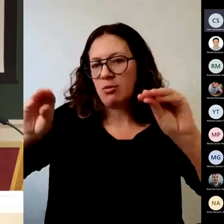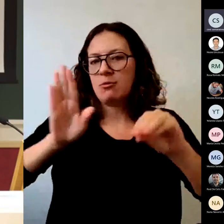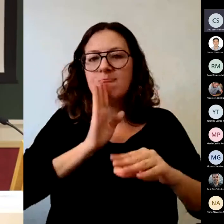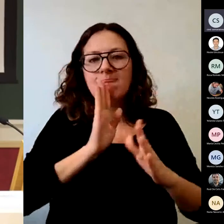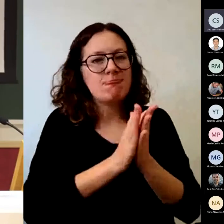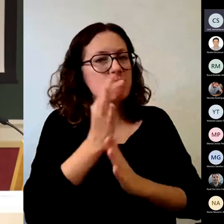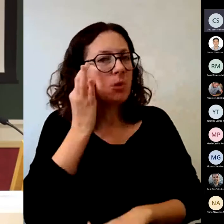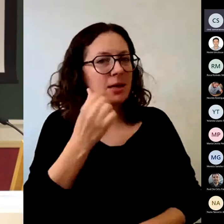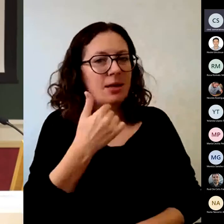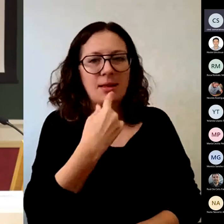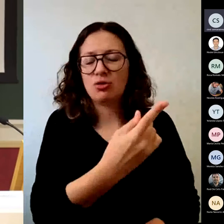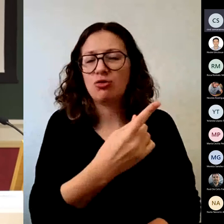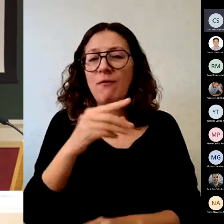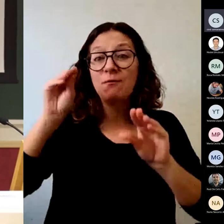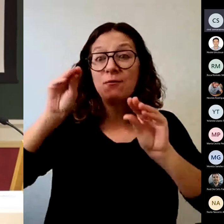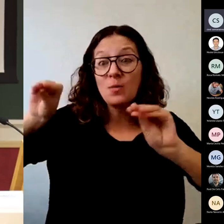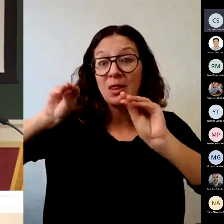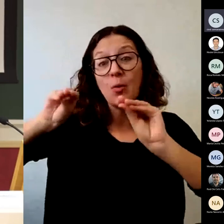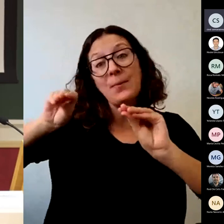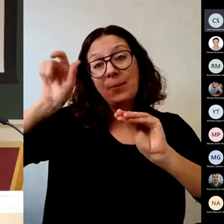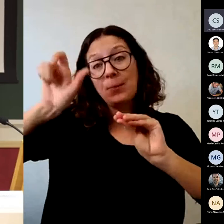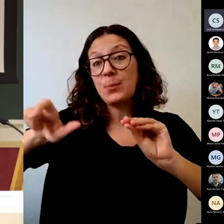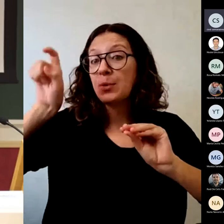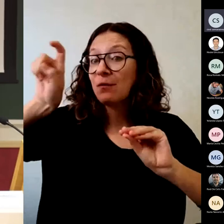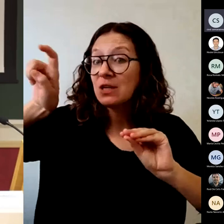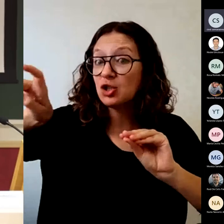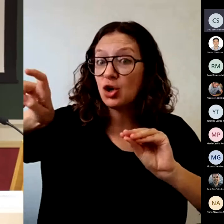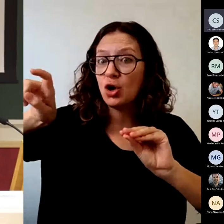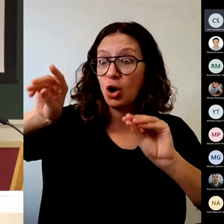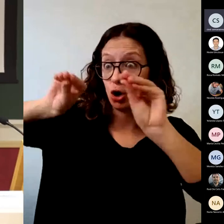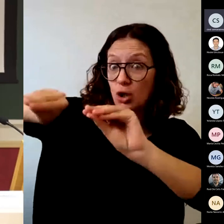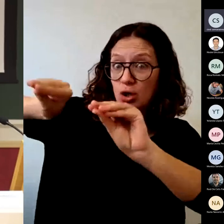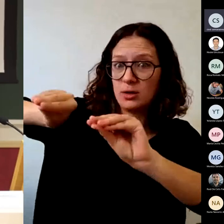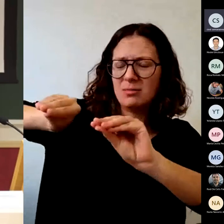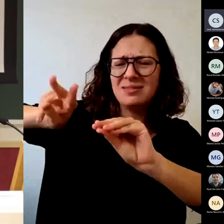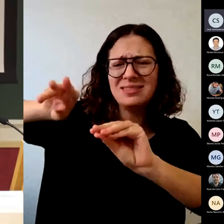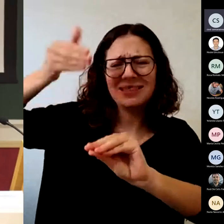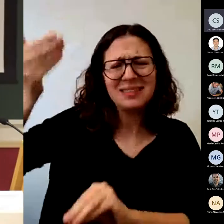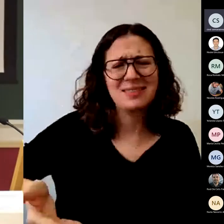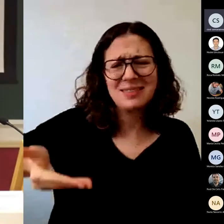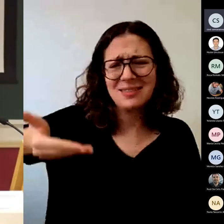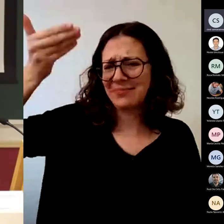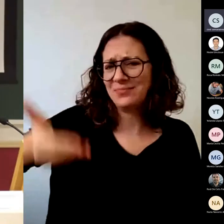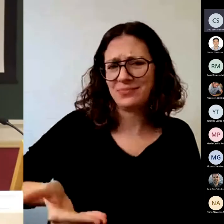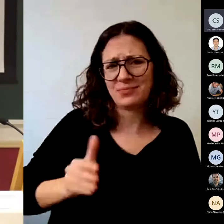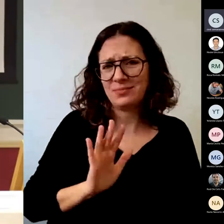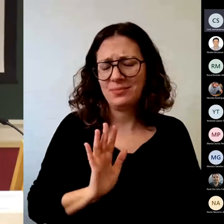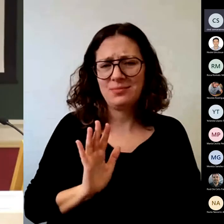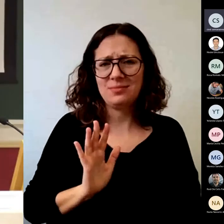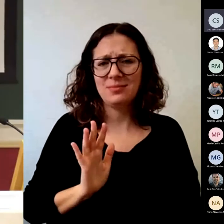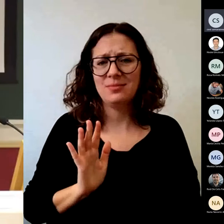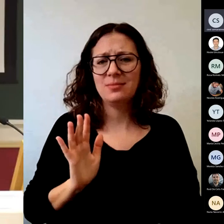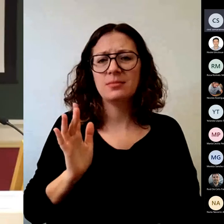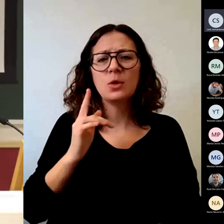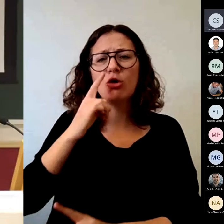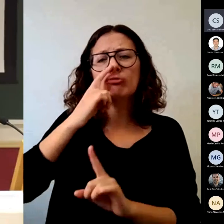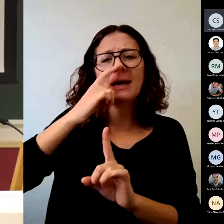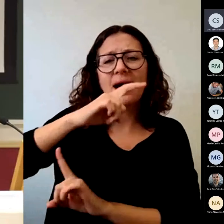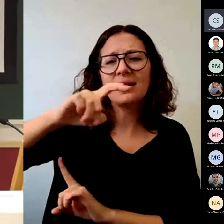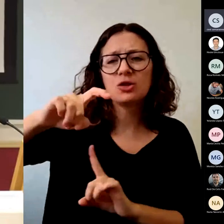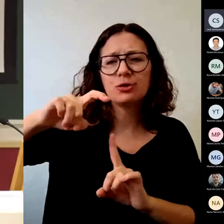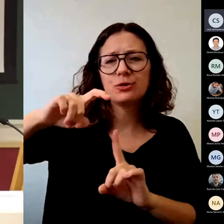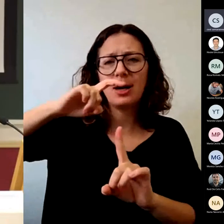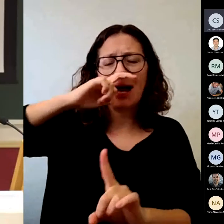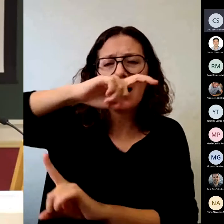los profesores vital. Entender que cada año tenemos que formarnos en evaluación, en